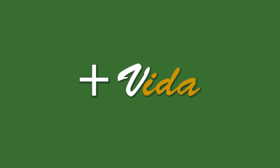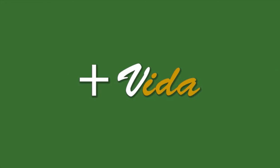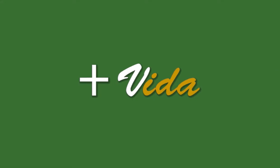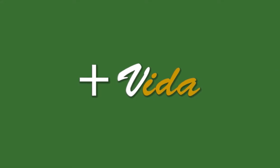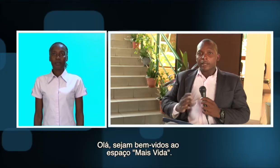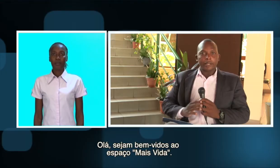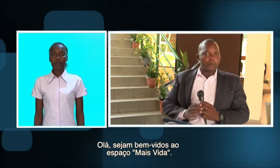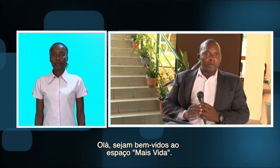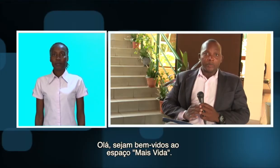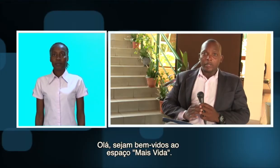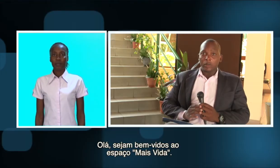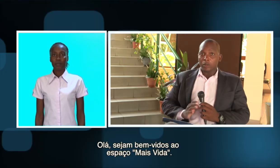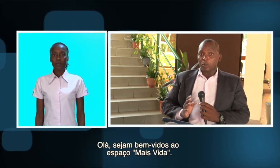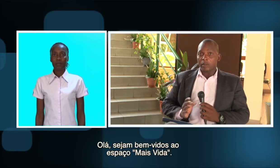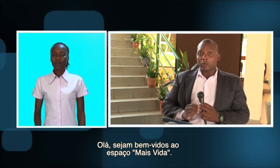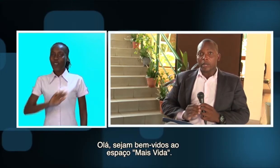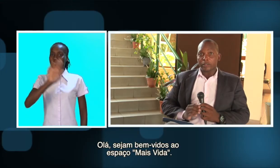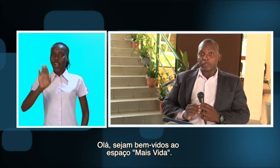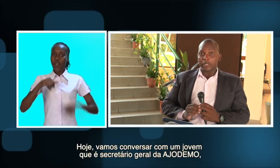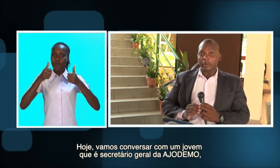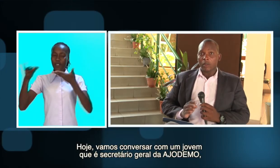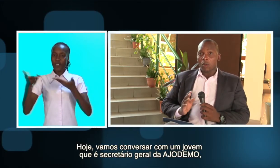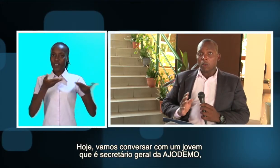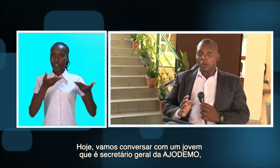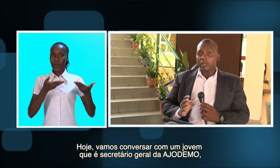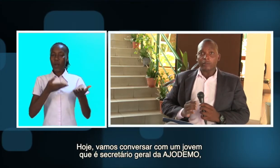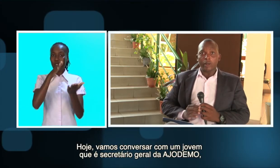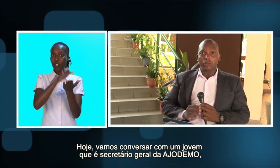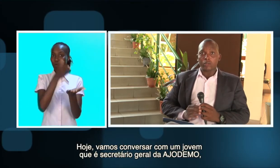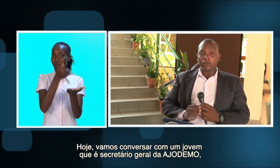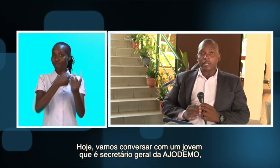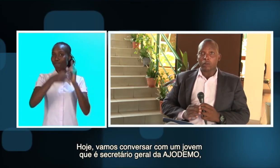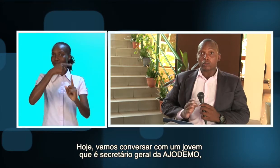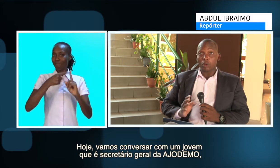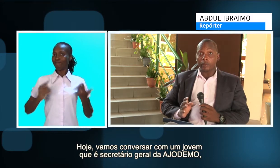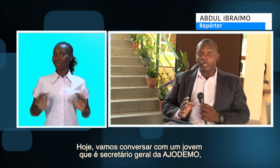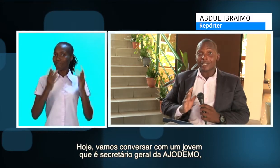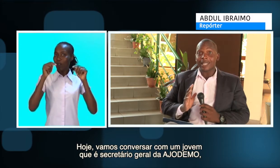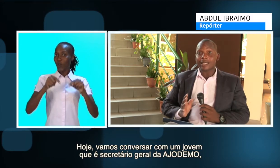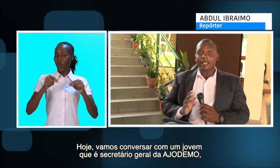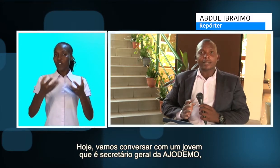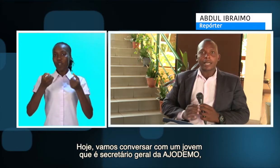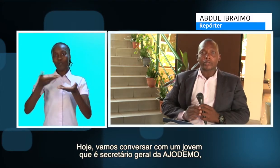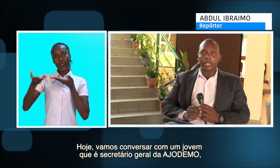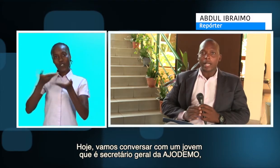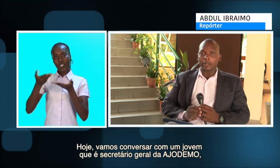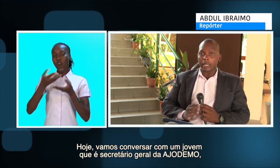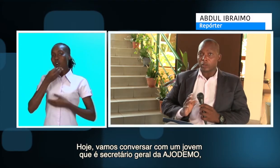Olá, sejam bem-vindos ao Espaço Mais Vida. Hoje, vamos conversar com um jovem que é secretário-geral da